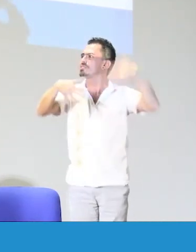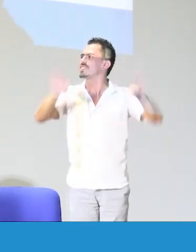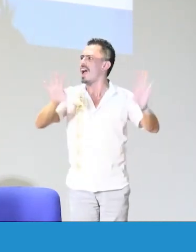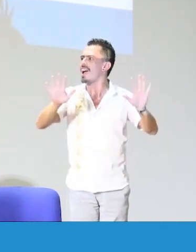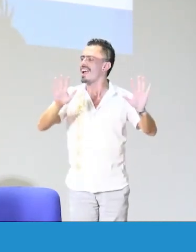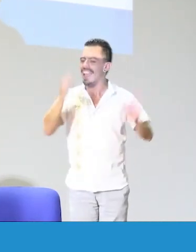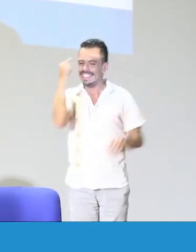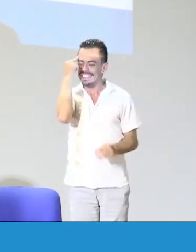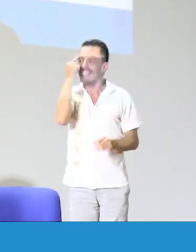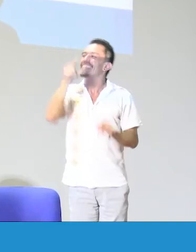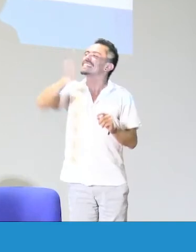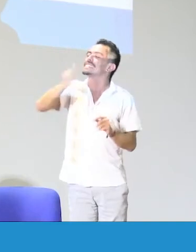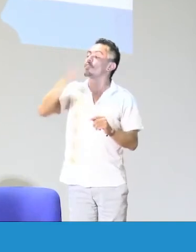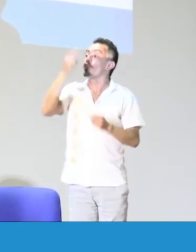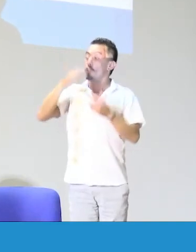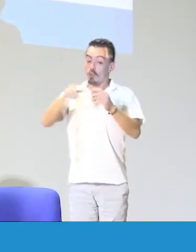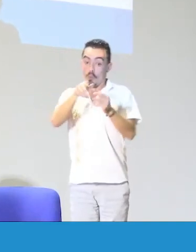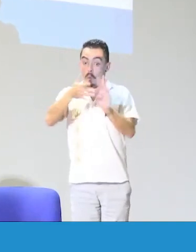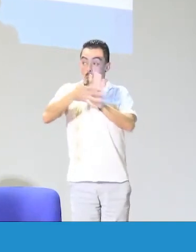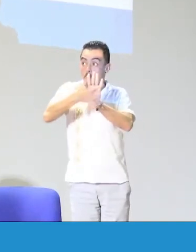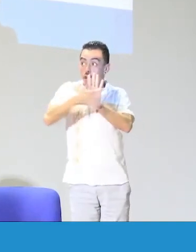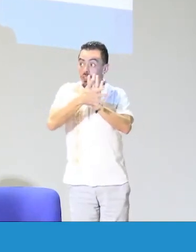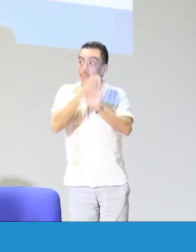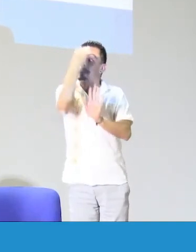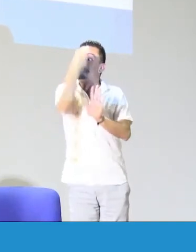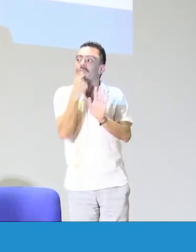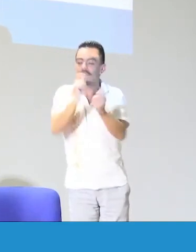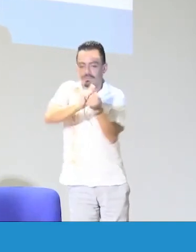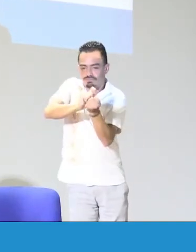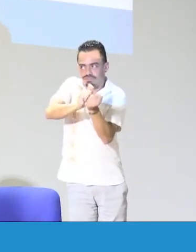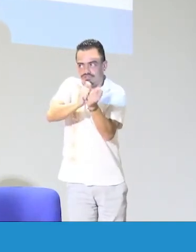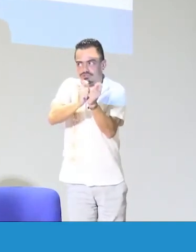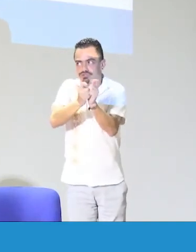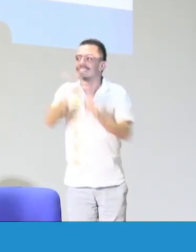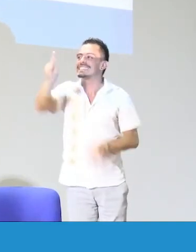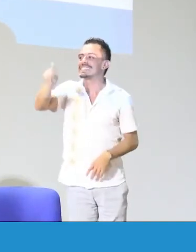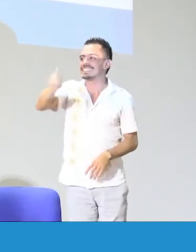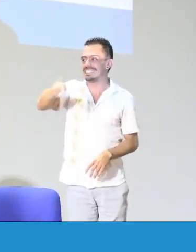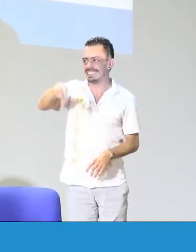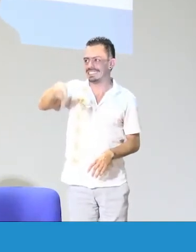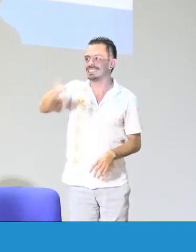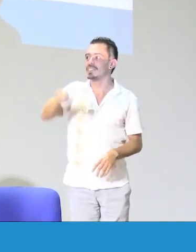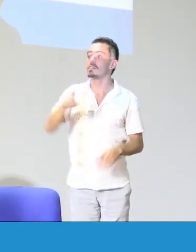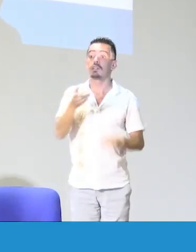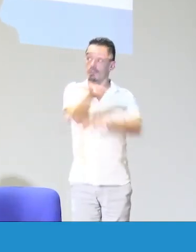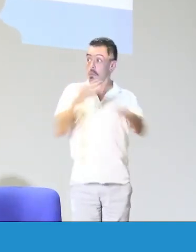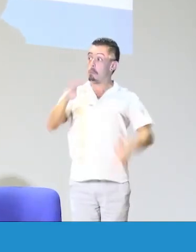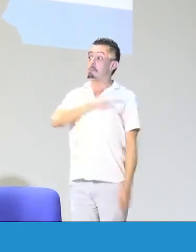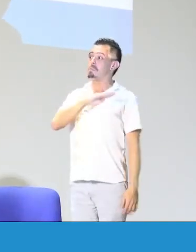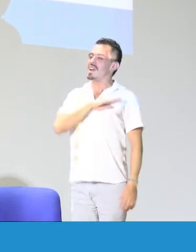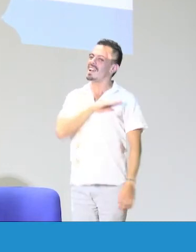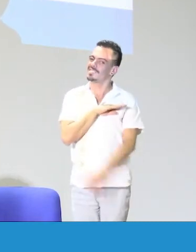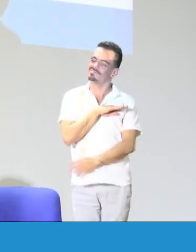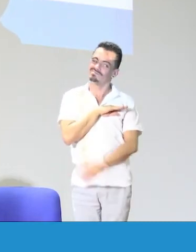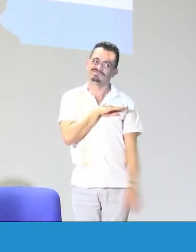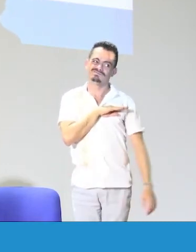tener un nivel básico de lectoescritura, además. Pero también es muy, muy importante que dentro del perfil del modelo lingüístico